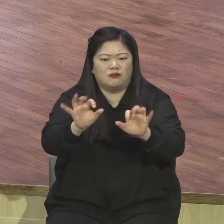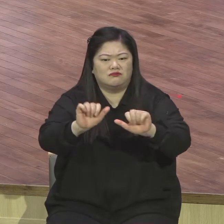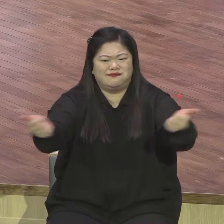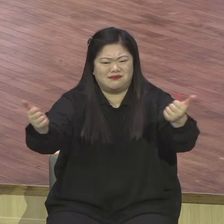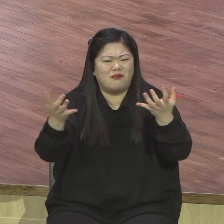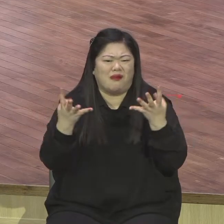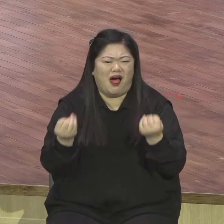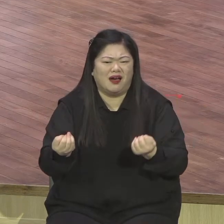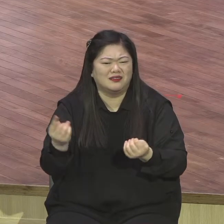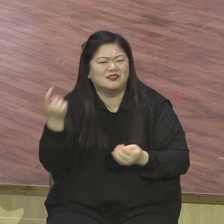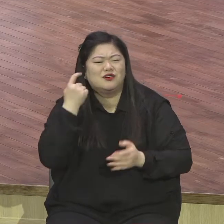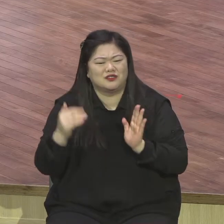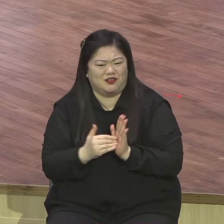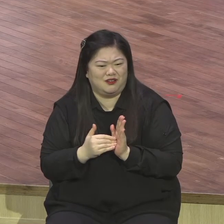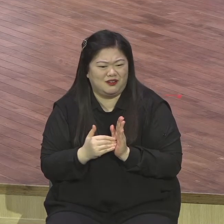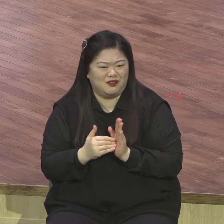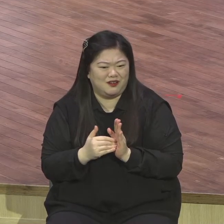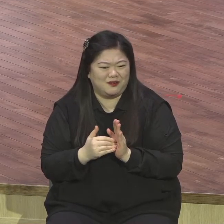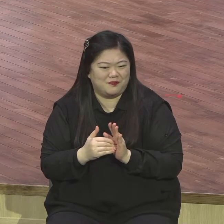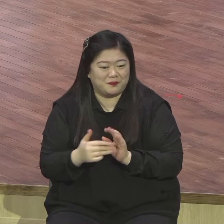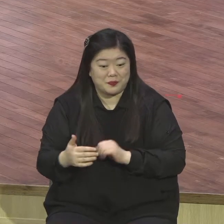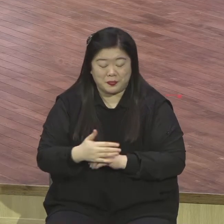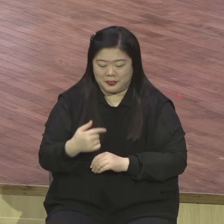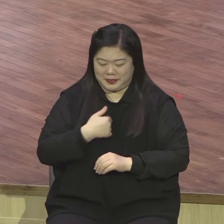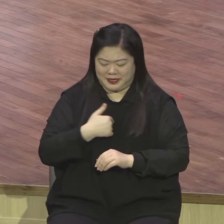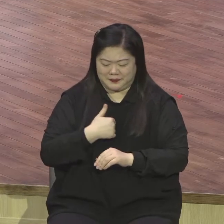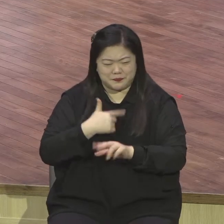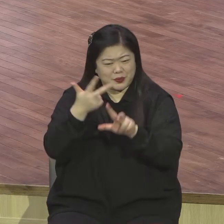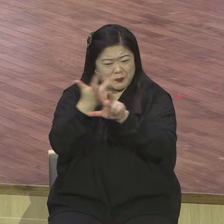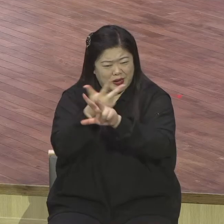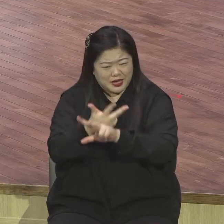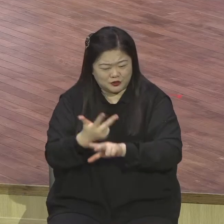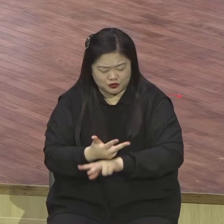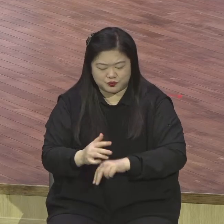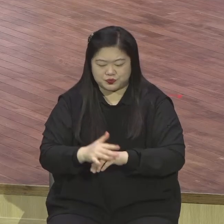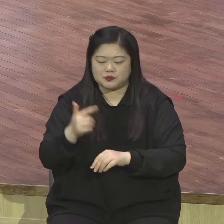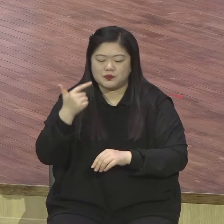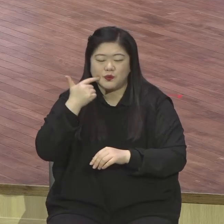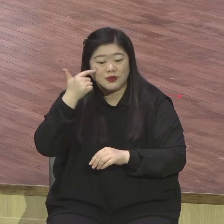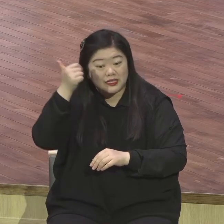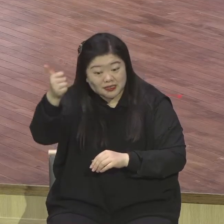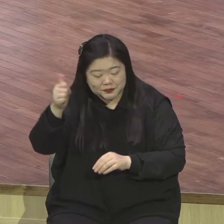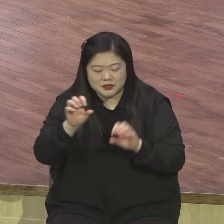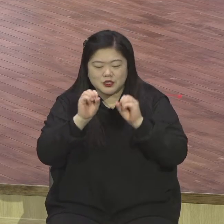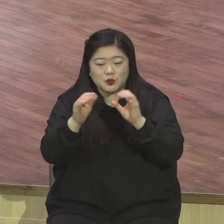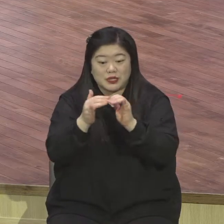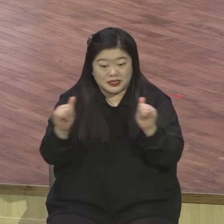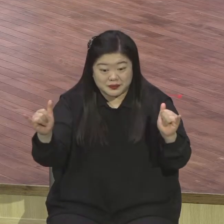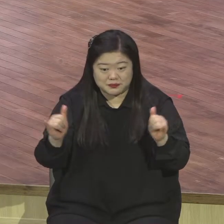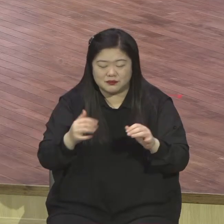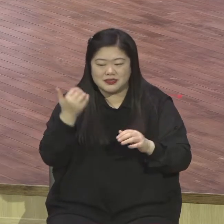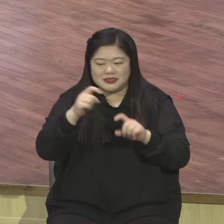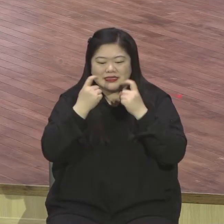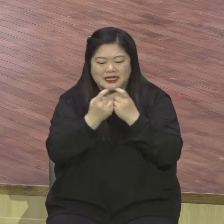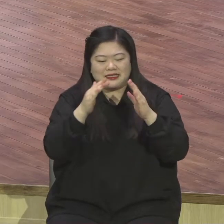매주 교육자 신방 보고서를 매주 제가 보고 이만큼씩 올라갑니다